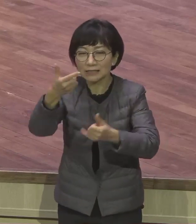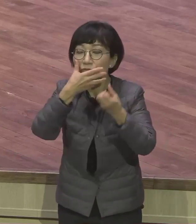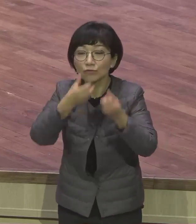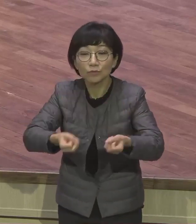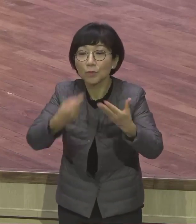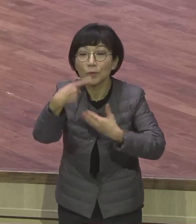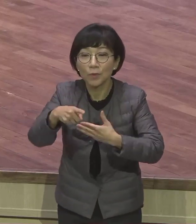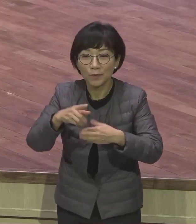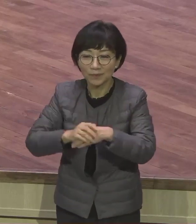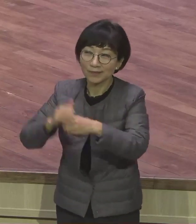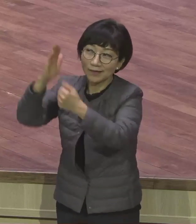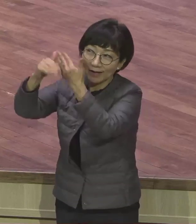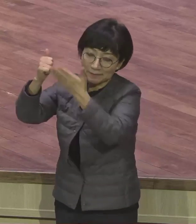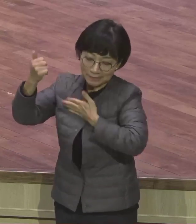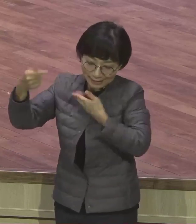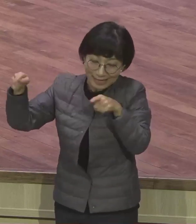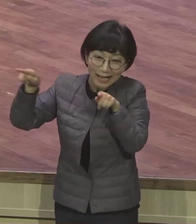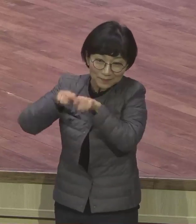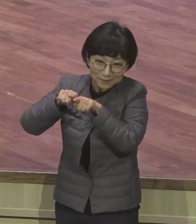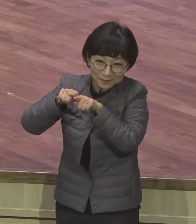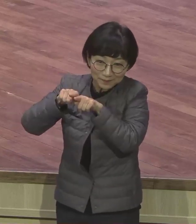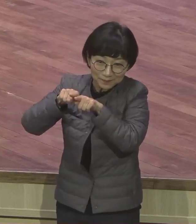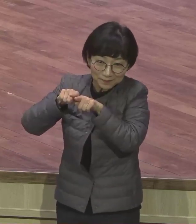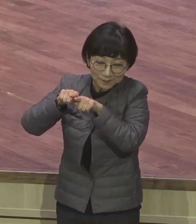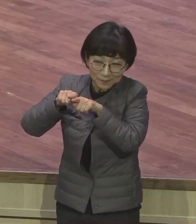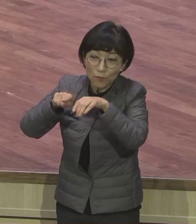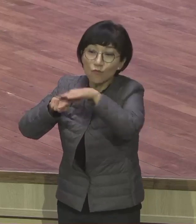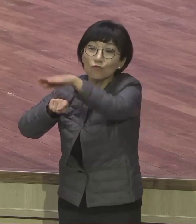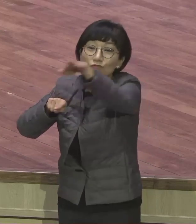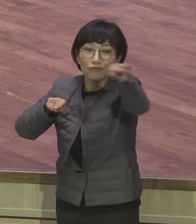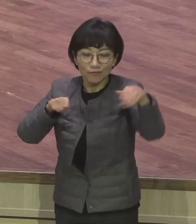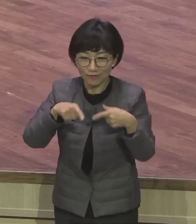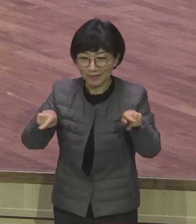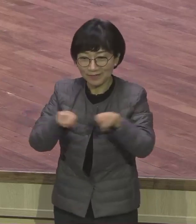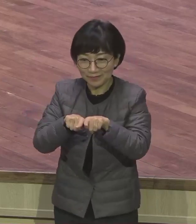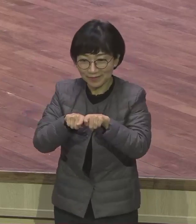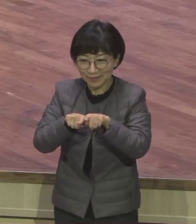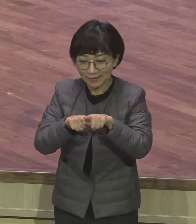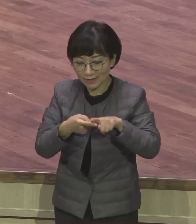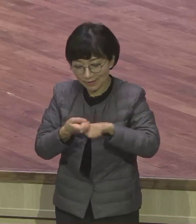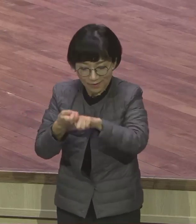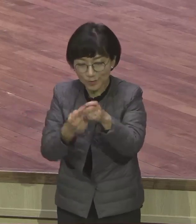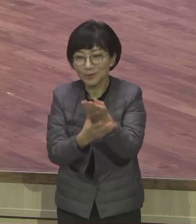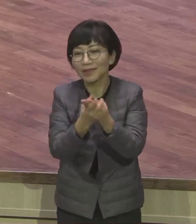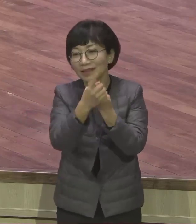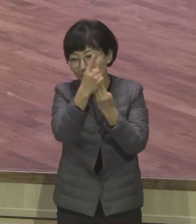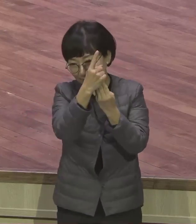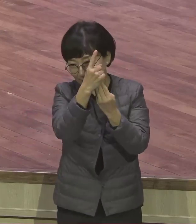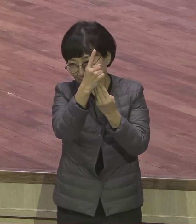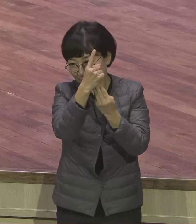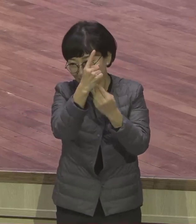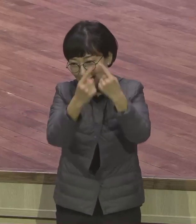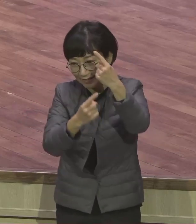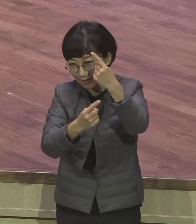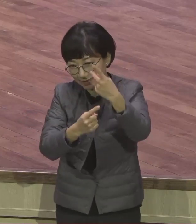위드 위드 위드 이마누엘 은니세 요. 이것이 실제로 여러분이